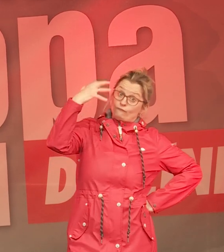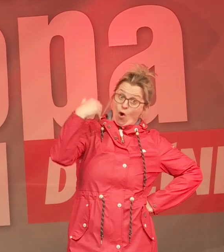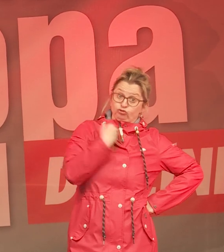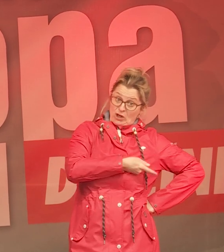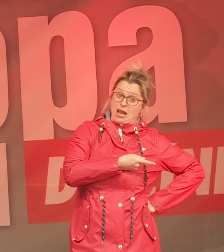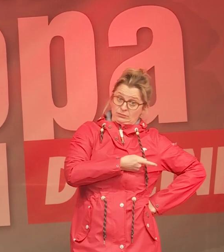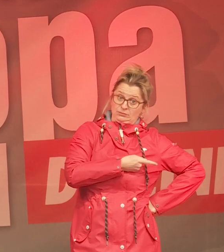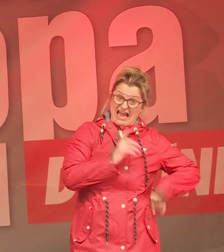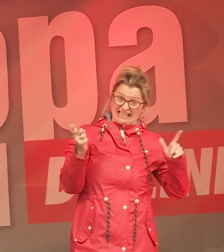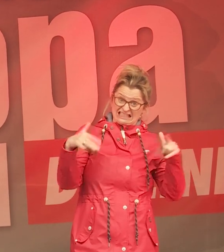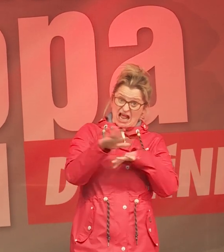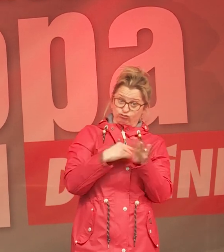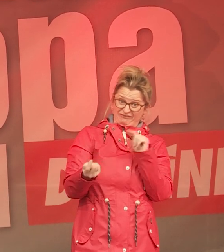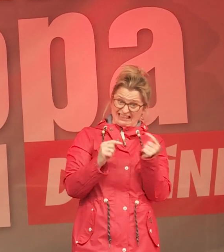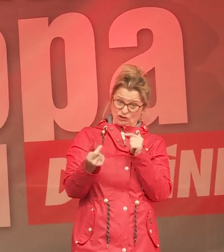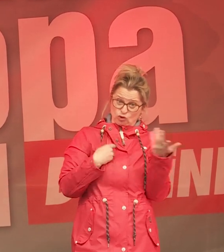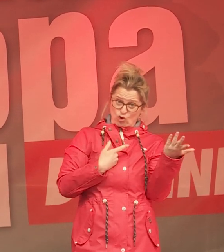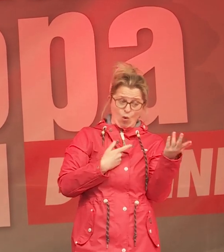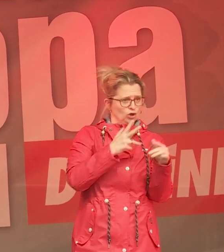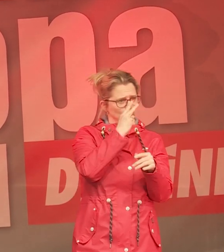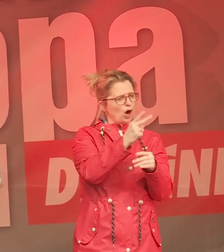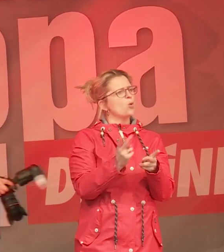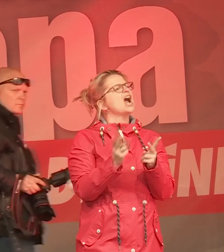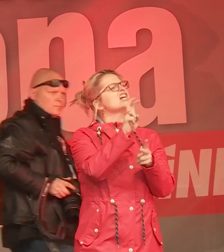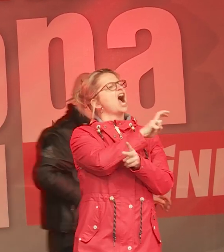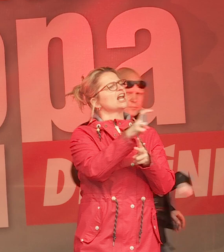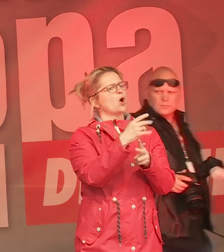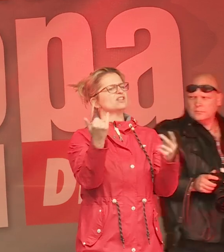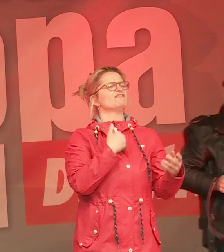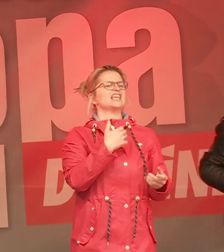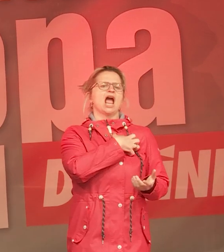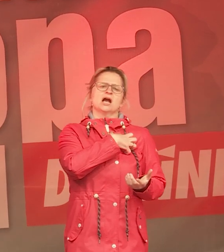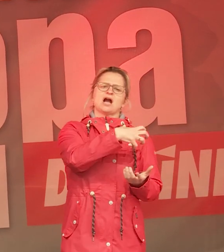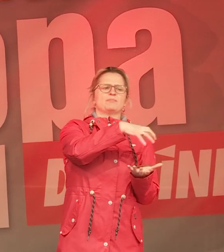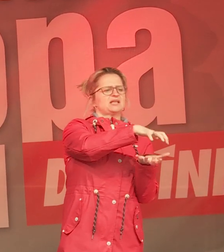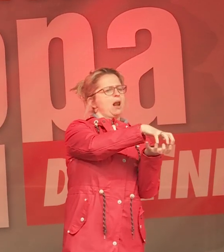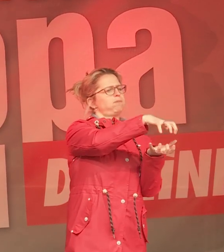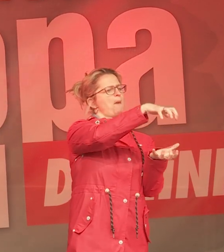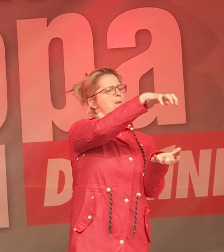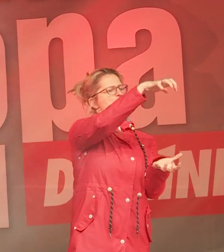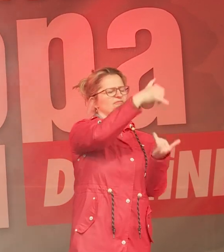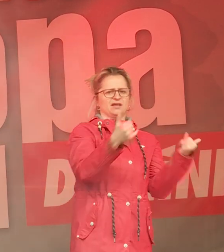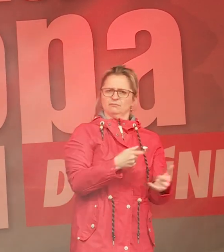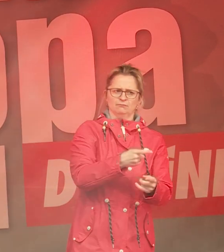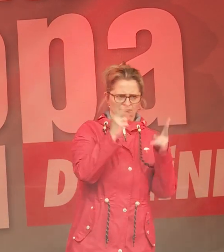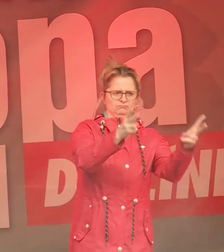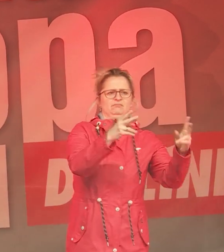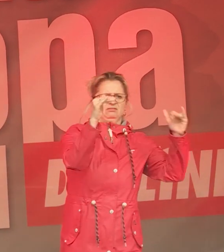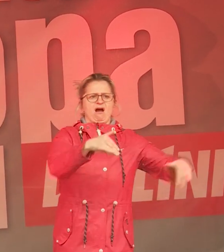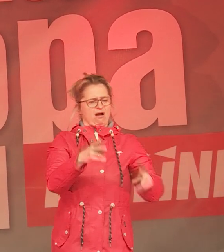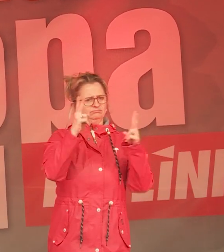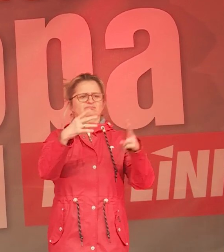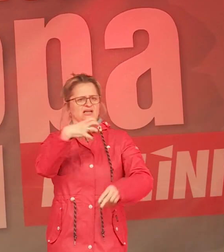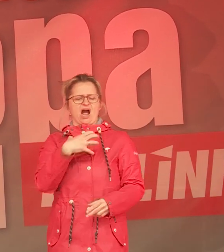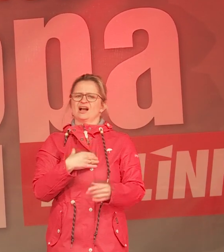Eigenkapitalrendite von Krankenhäusern nachdenkt, die ist krank. Und wir Linke wollen nicht eine so kranke Gesellschaft,